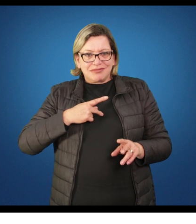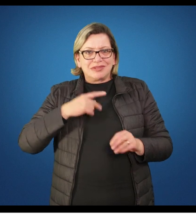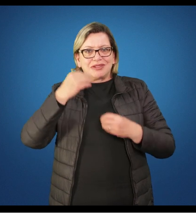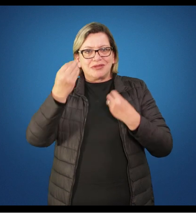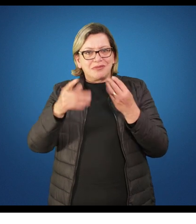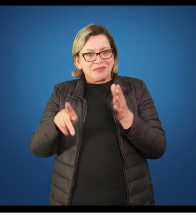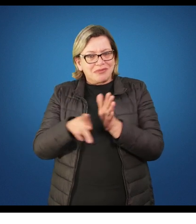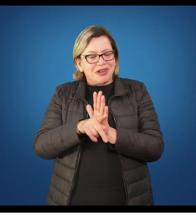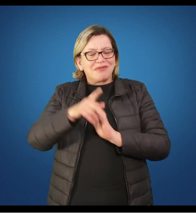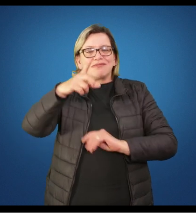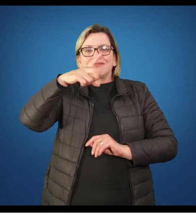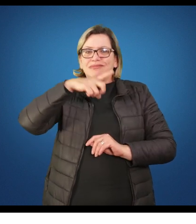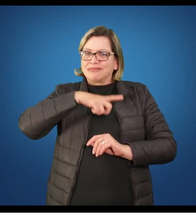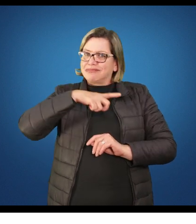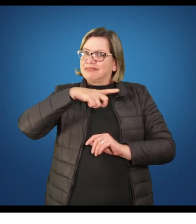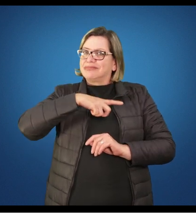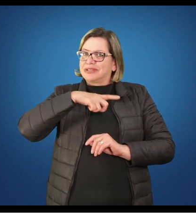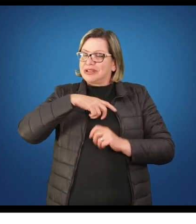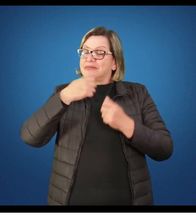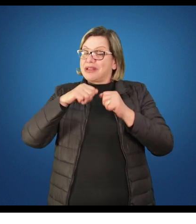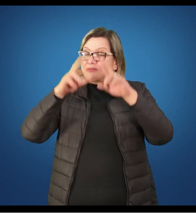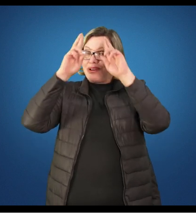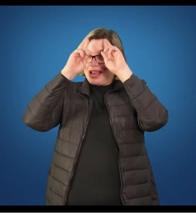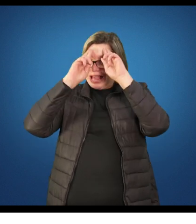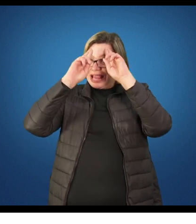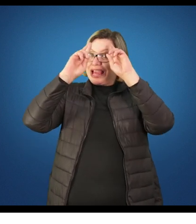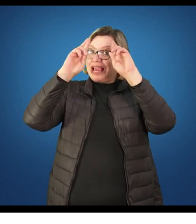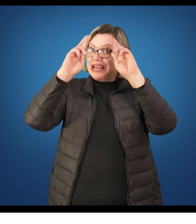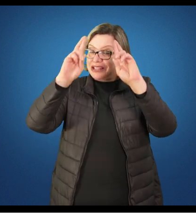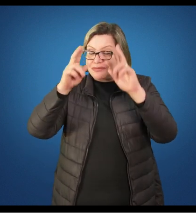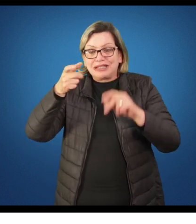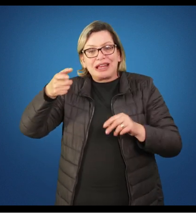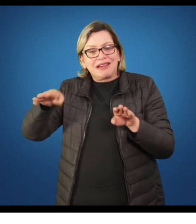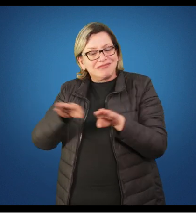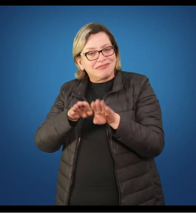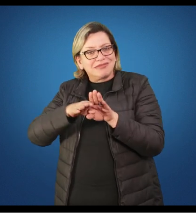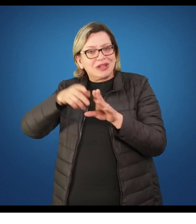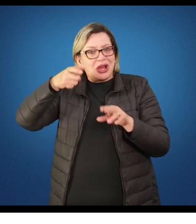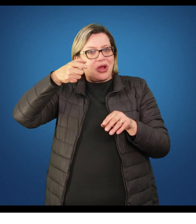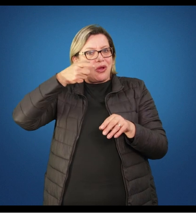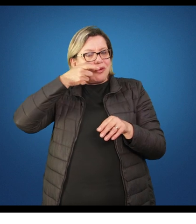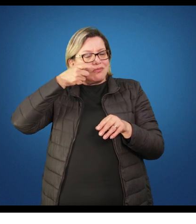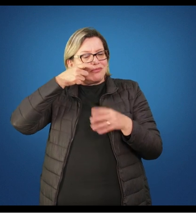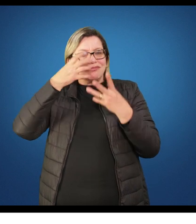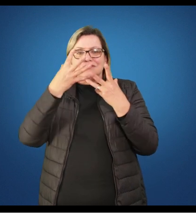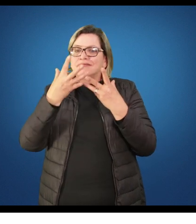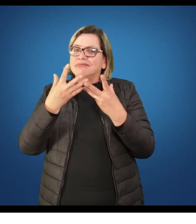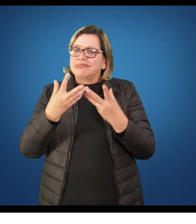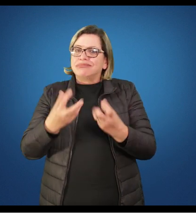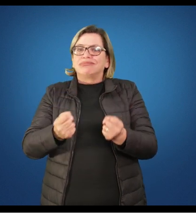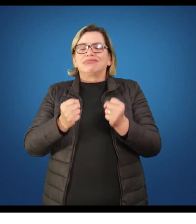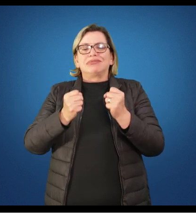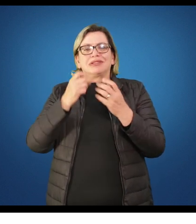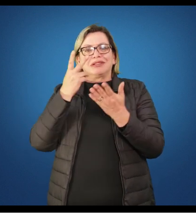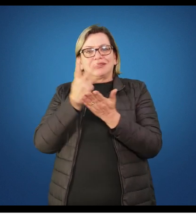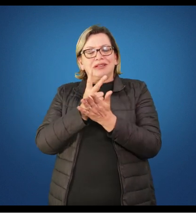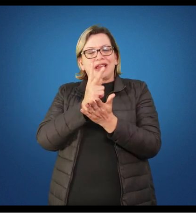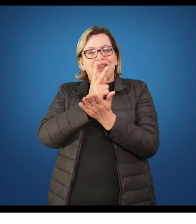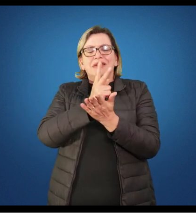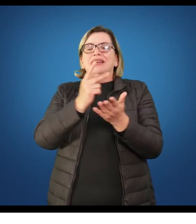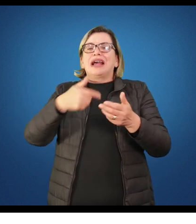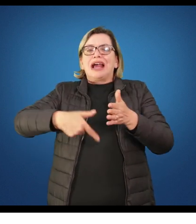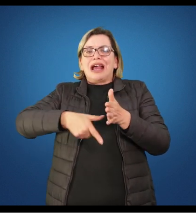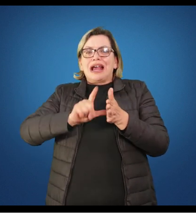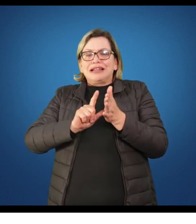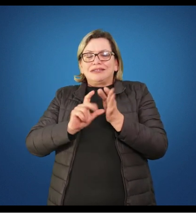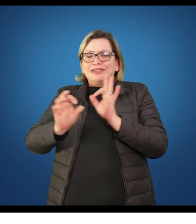singularidades que devem ser respeitadas, observadas e consideradas no processo de planejar